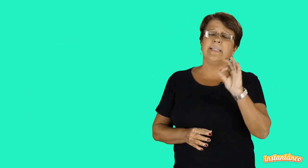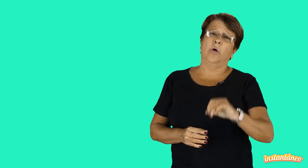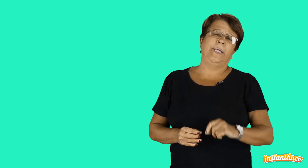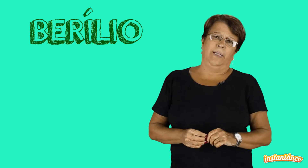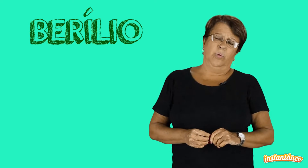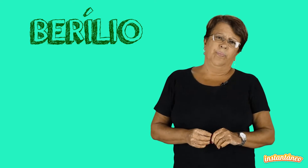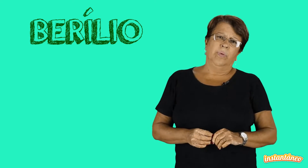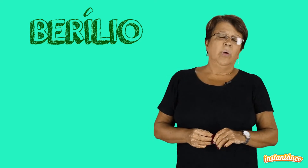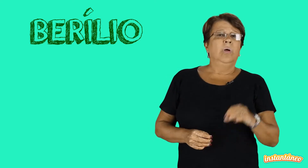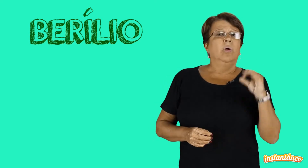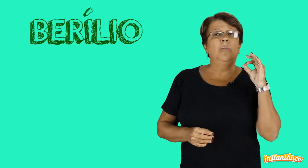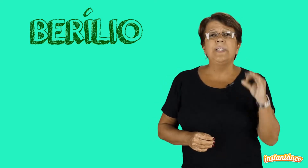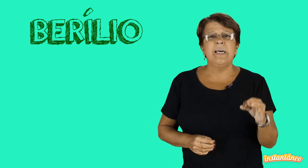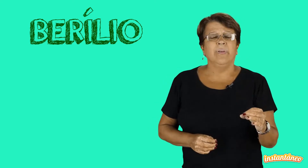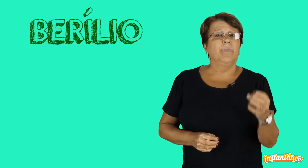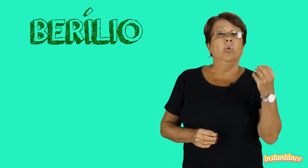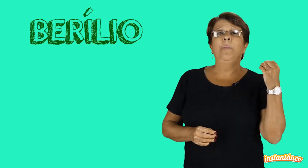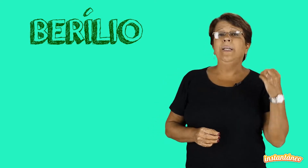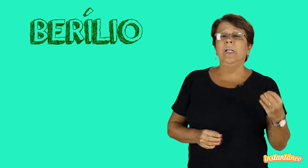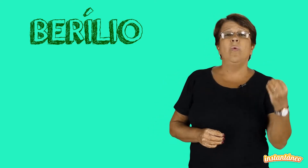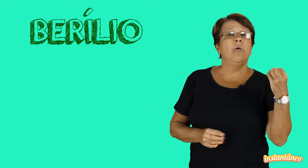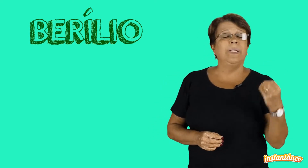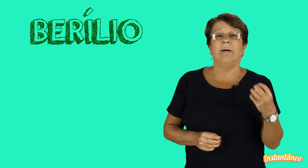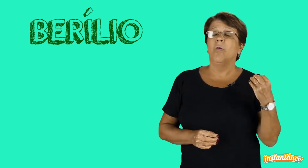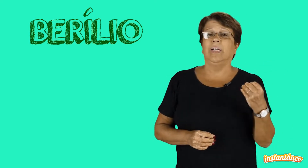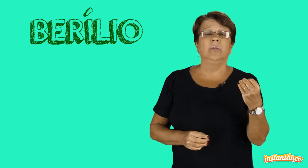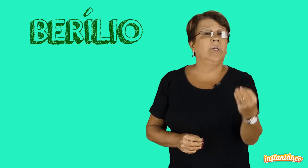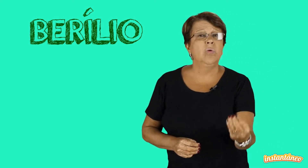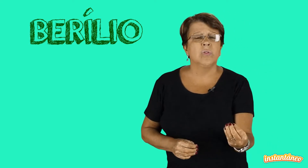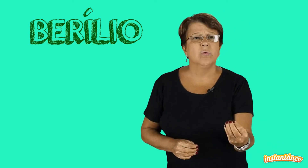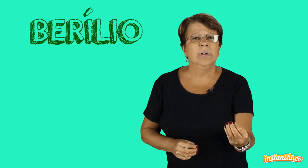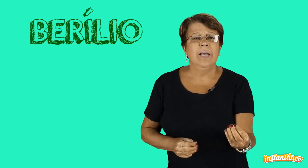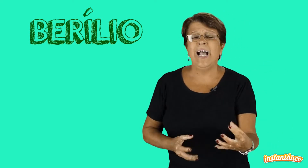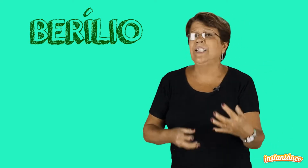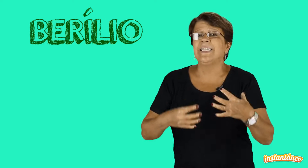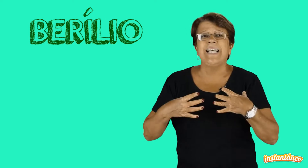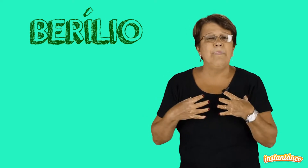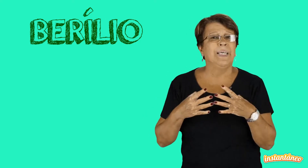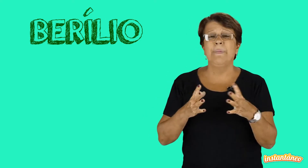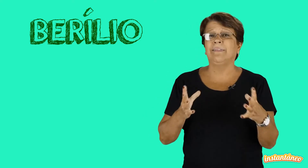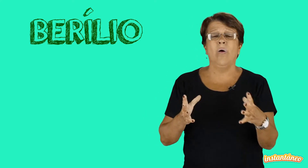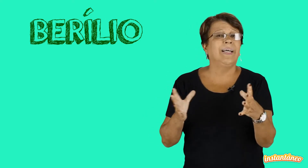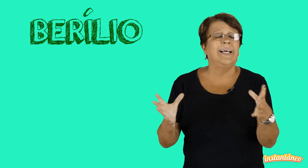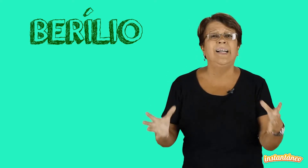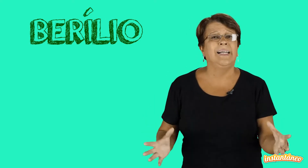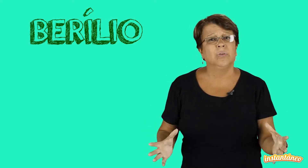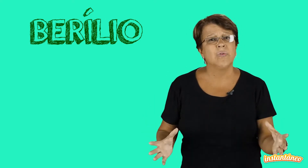é o berílio. Observe, o berílio é o metal alcalino terroso. A gente sabe que metal quer dar elétrons,